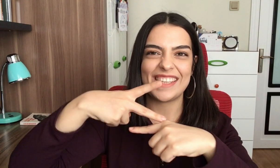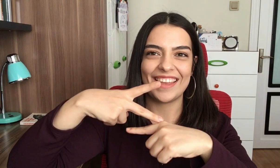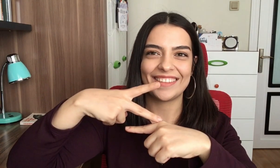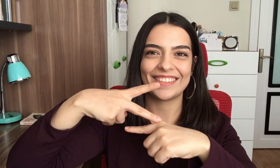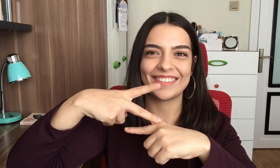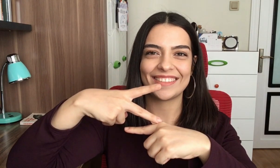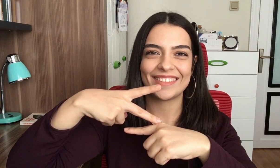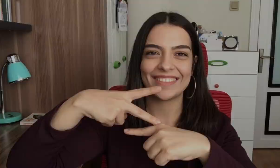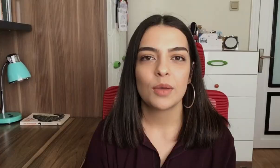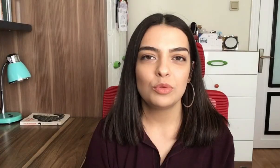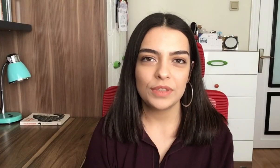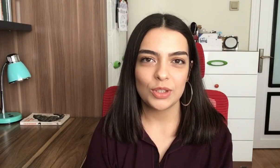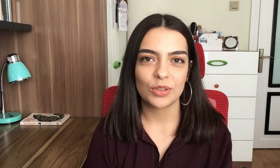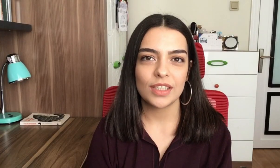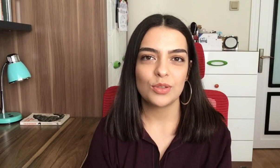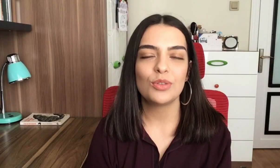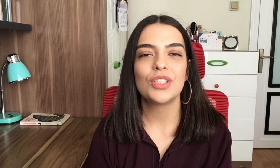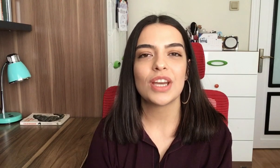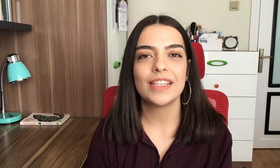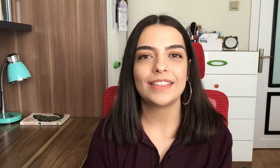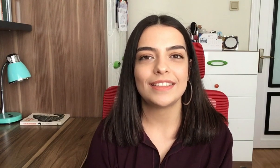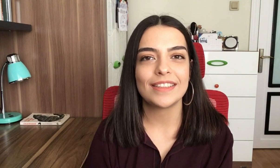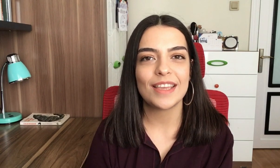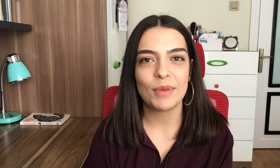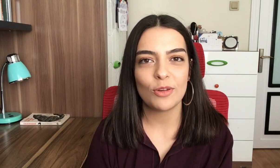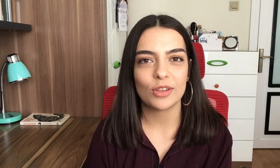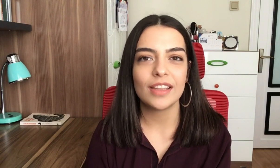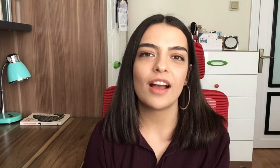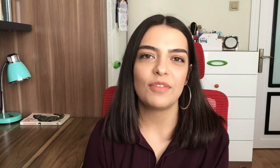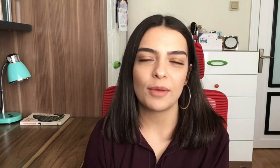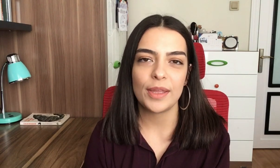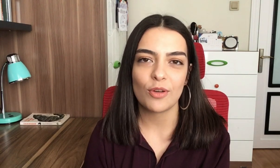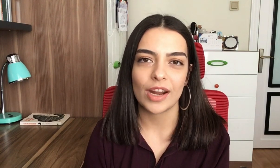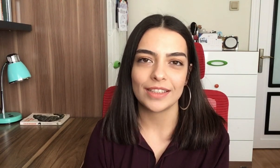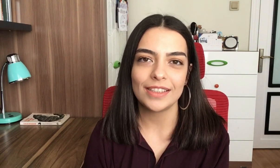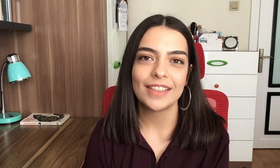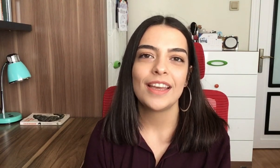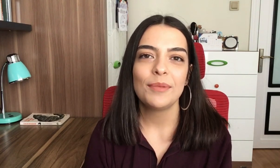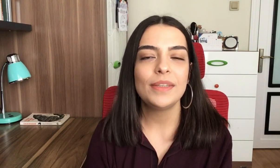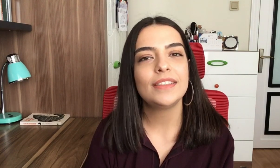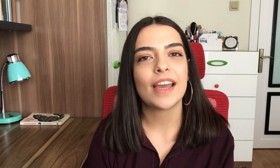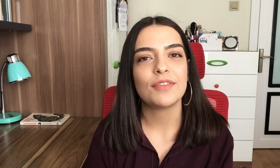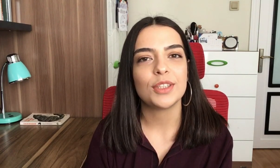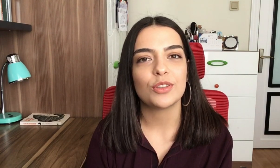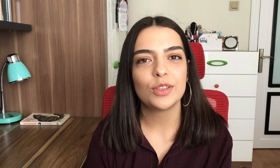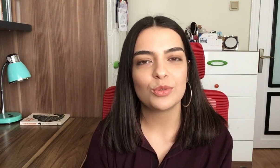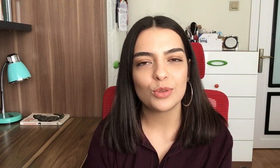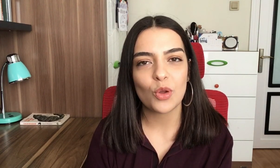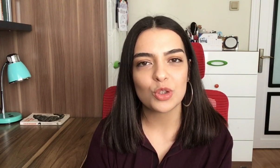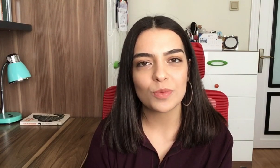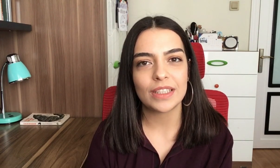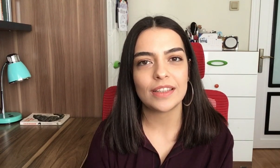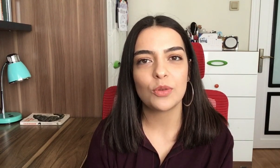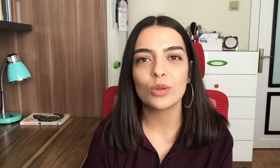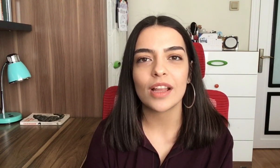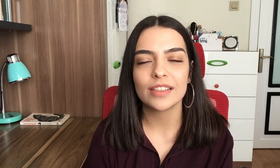Bu videoda Türk işaret dilinin temeli olan alfabeyi öğrendik. Bir diğer videoda günlük konuşma dilinde kullandığımız